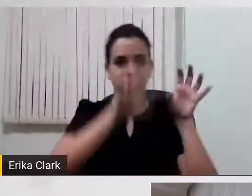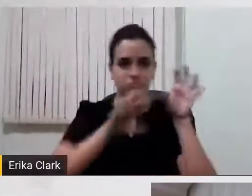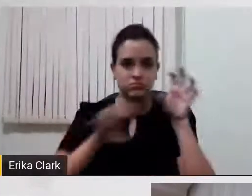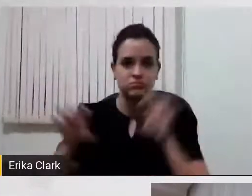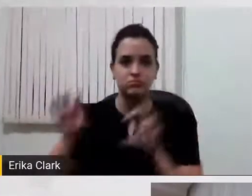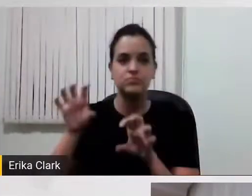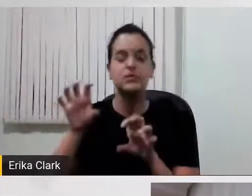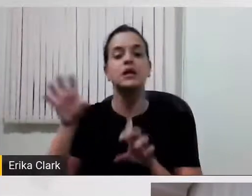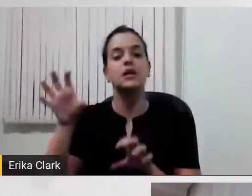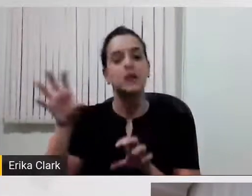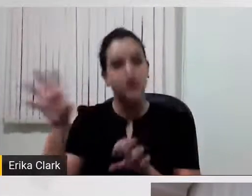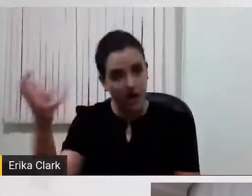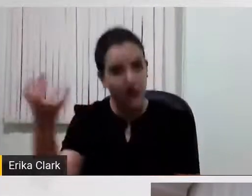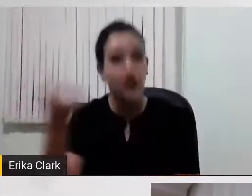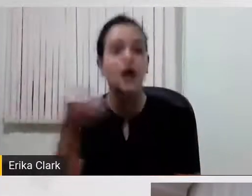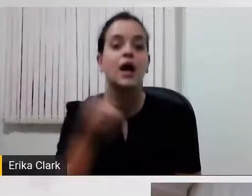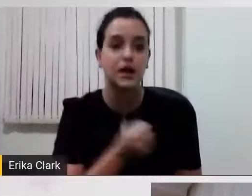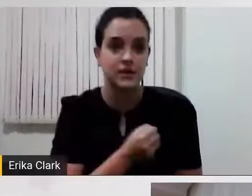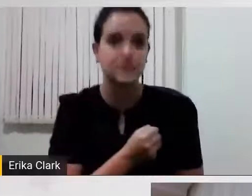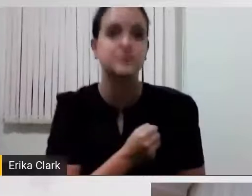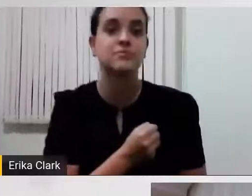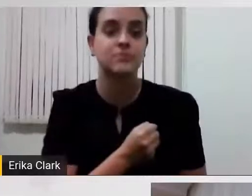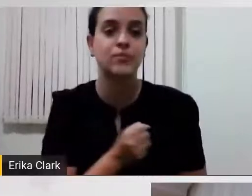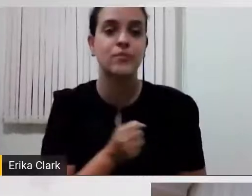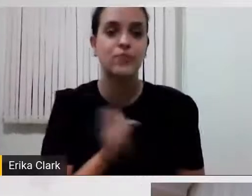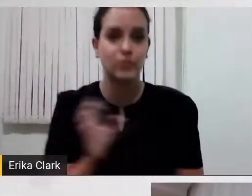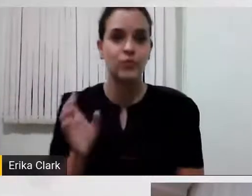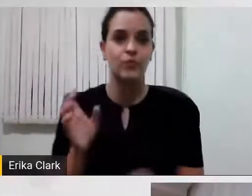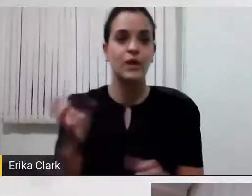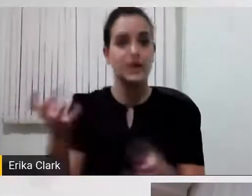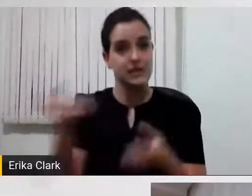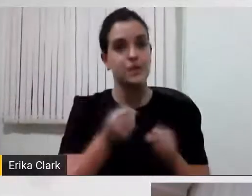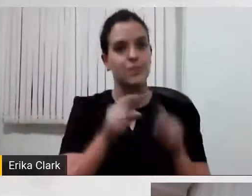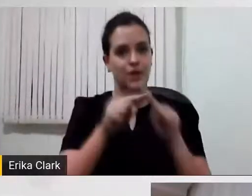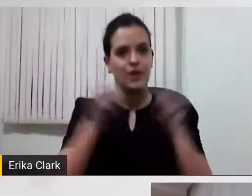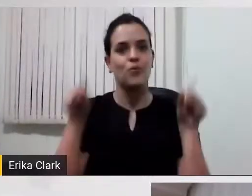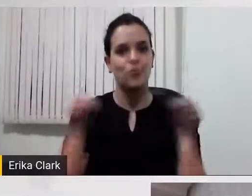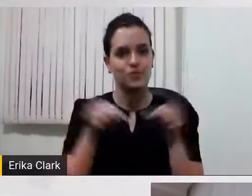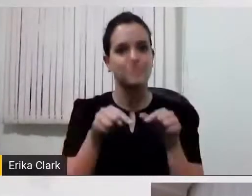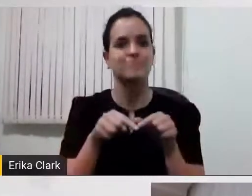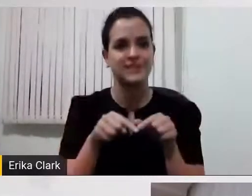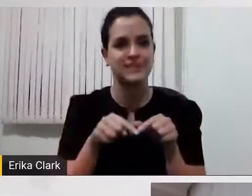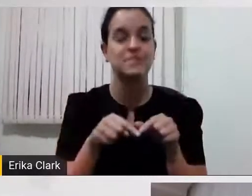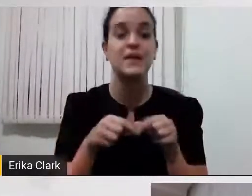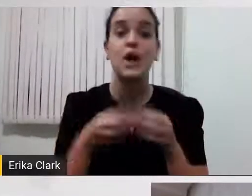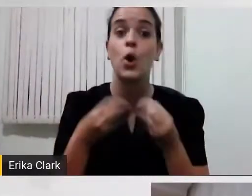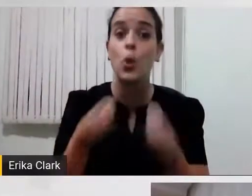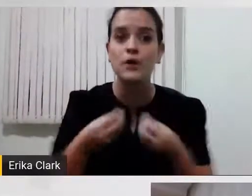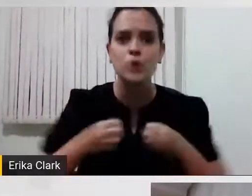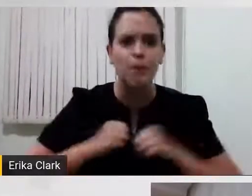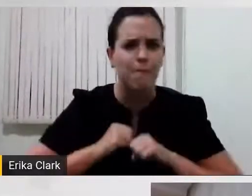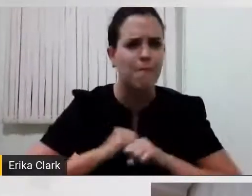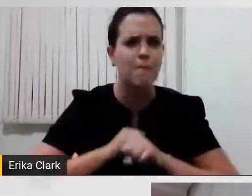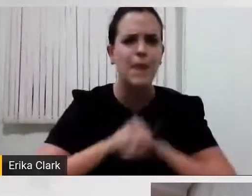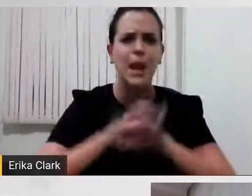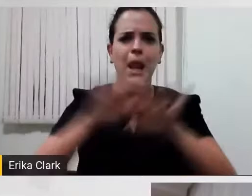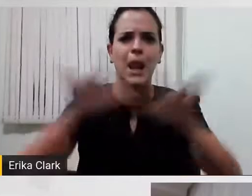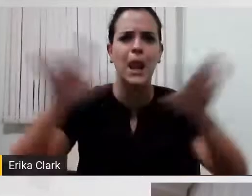vinculados ao mesmo Conselho de Fonodiologia, receberam as pranchas e começou a se espalhar pelo Brasil. E aí a gente pensou, mas a pandemia